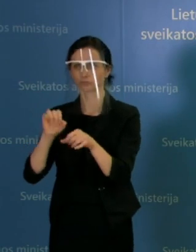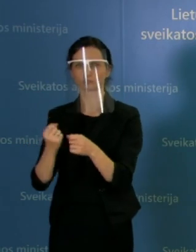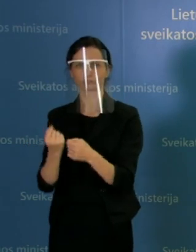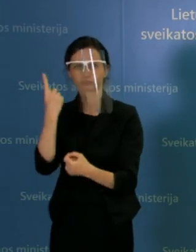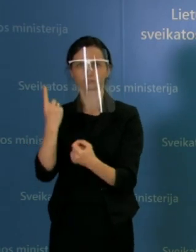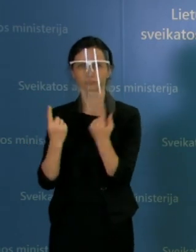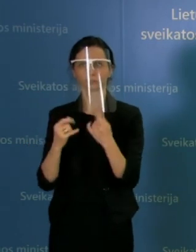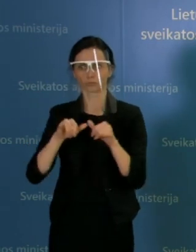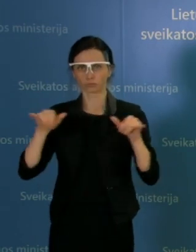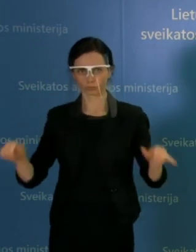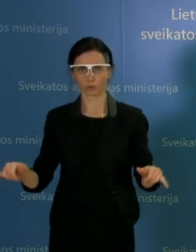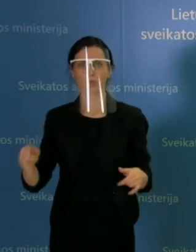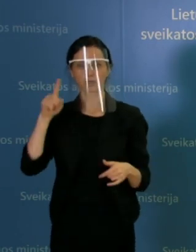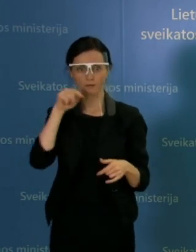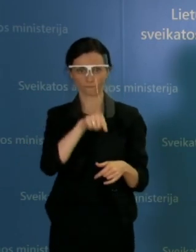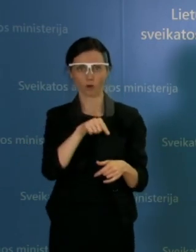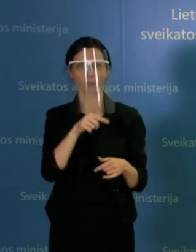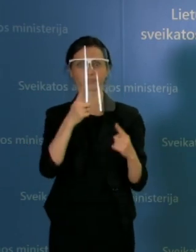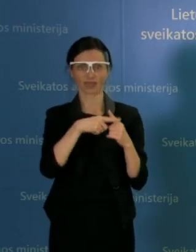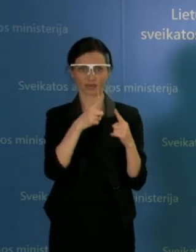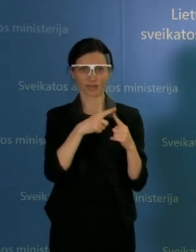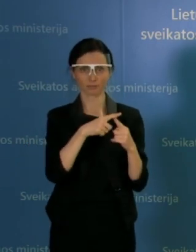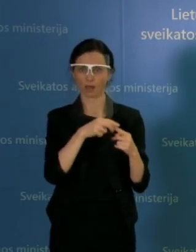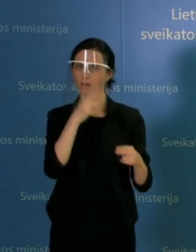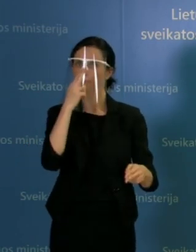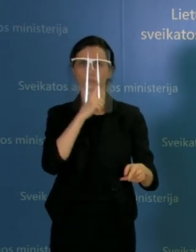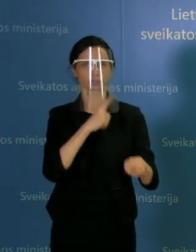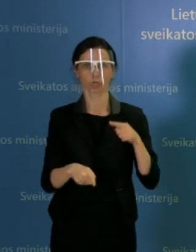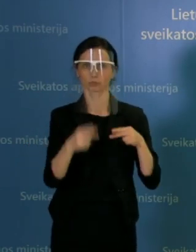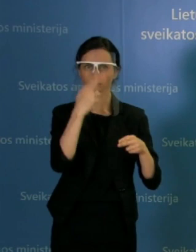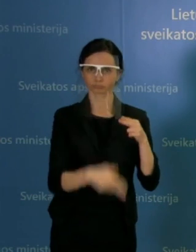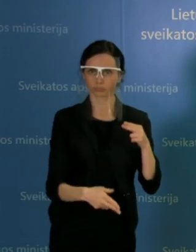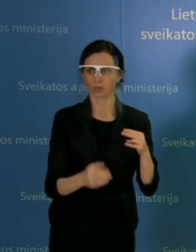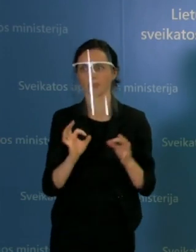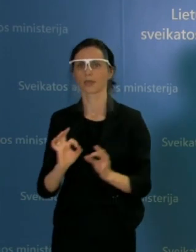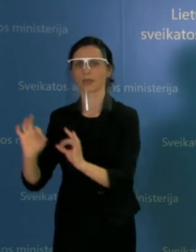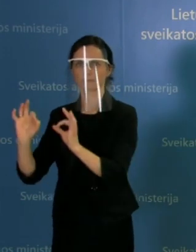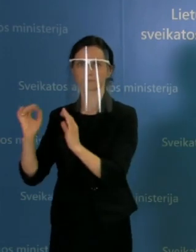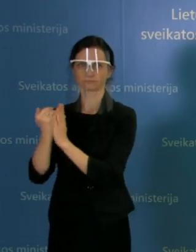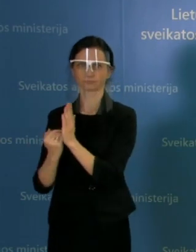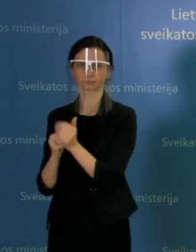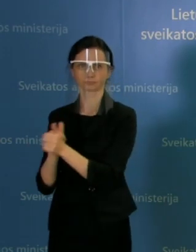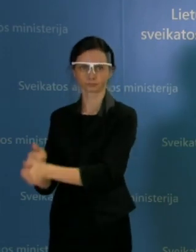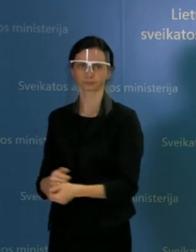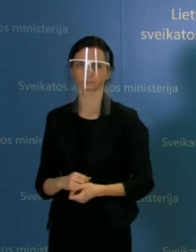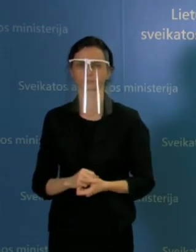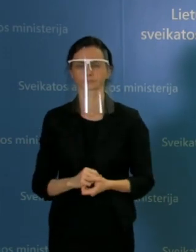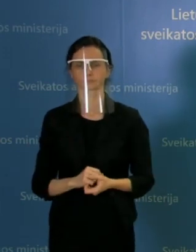tarnyba priima sprendimus, kurie yra susiję tiek su tų žveirelių